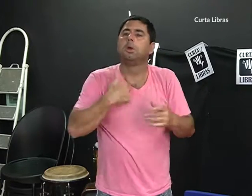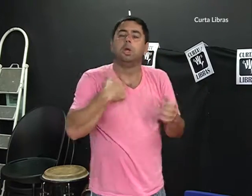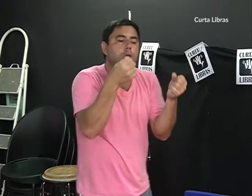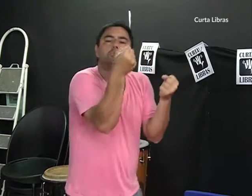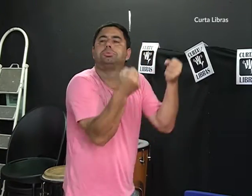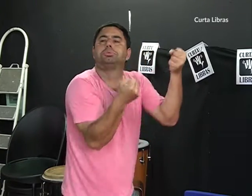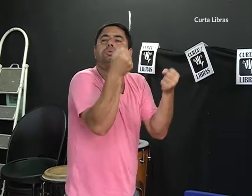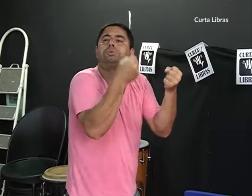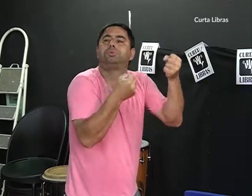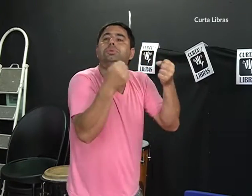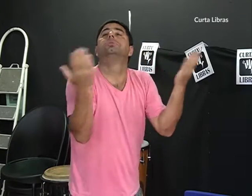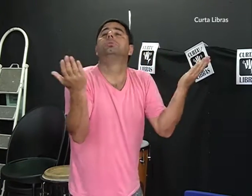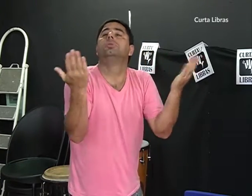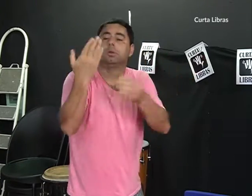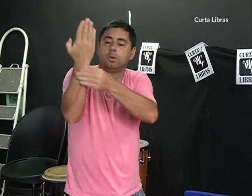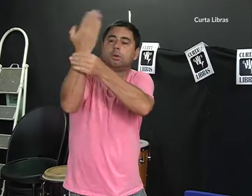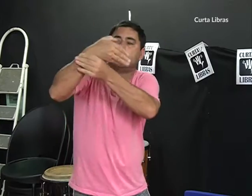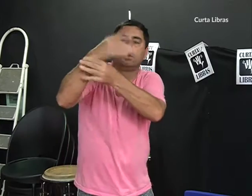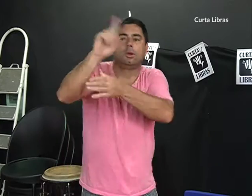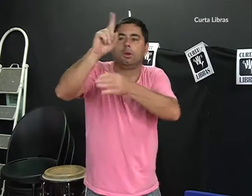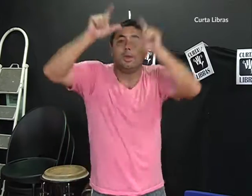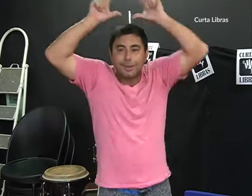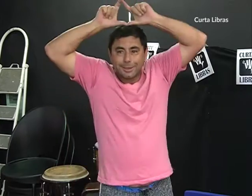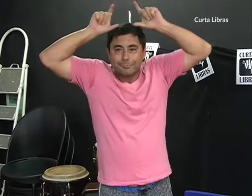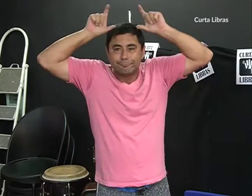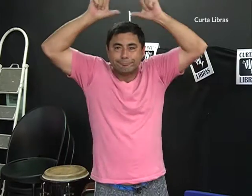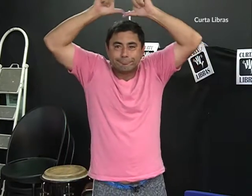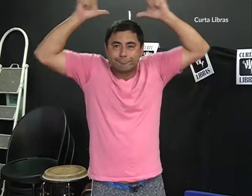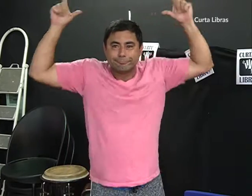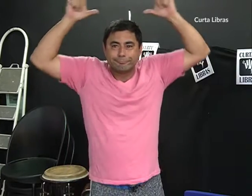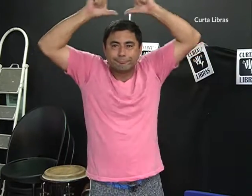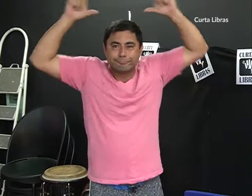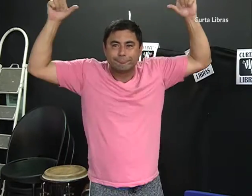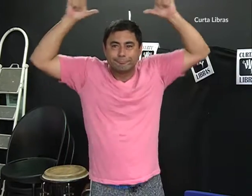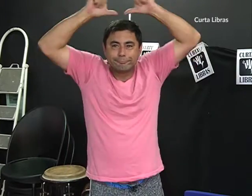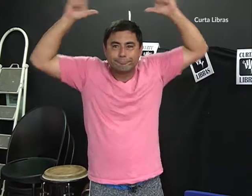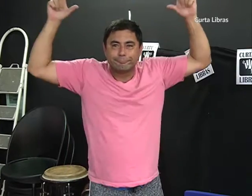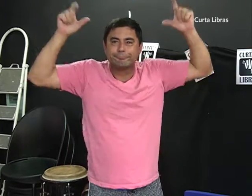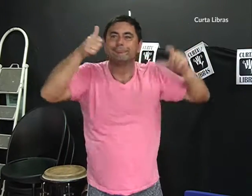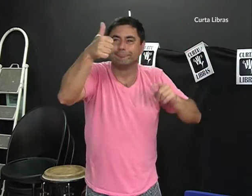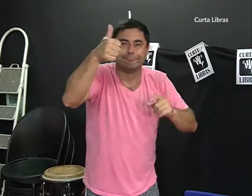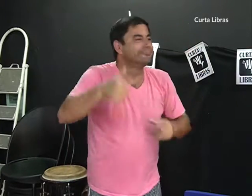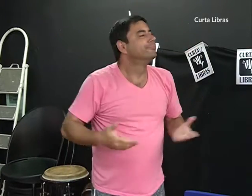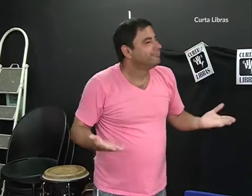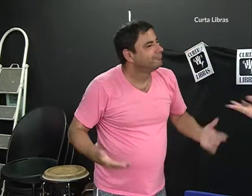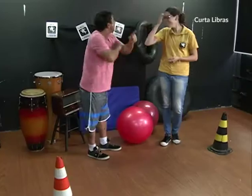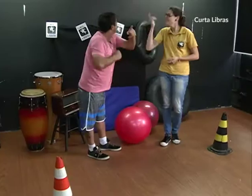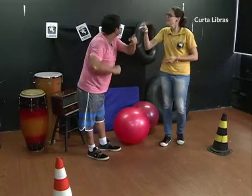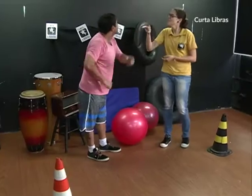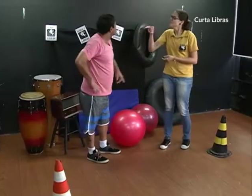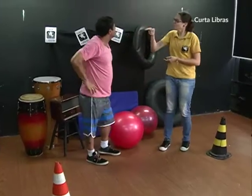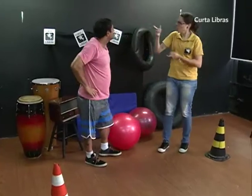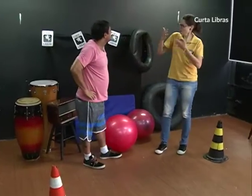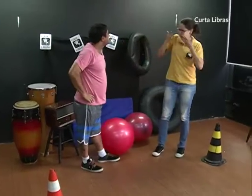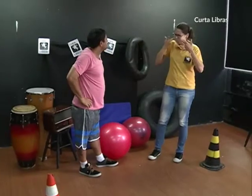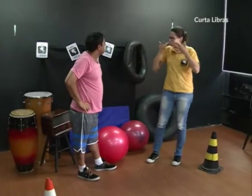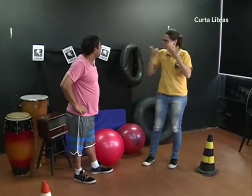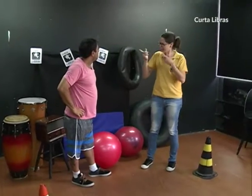Diferente de táxi. Demonstro novamente de forma visual a placa do táxi no carro e o ouvinte aprende. Então, você